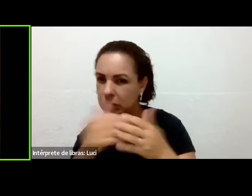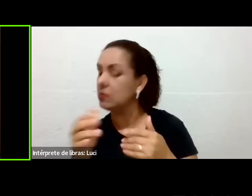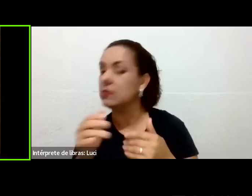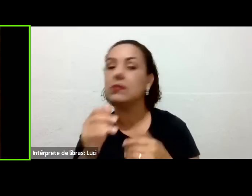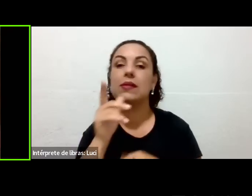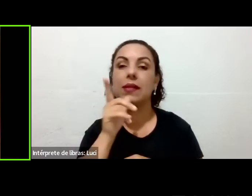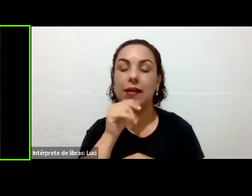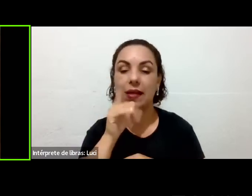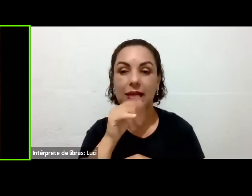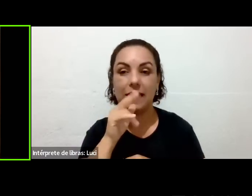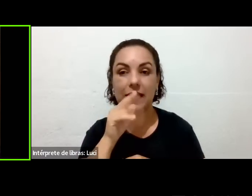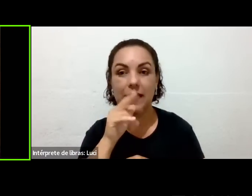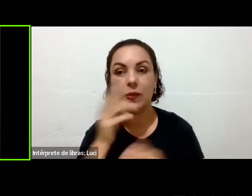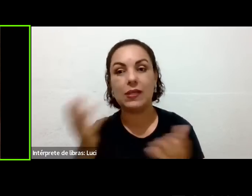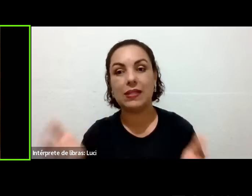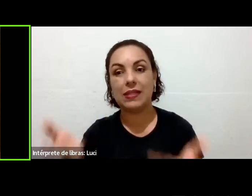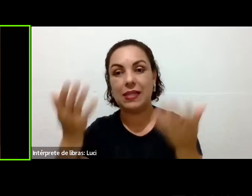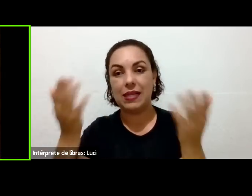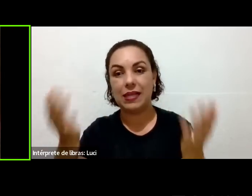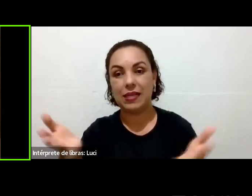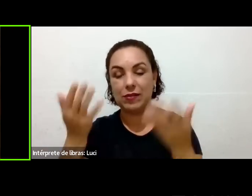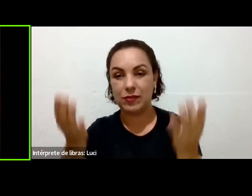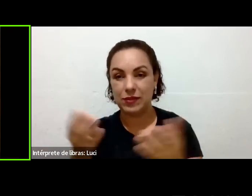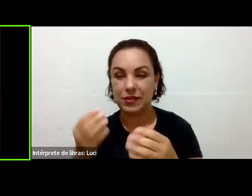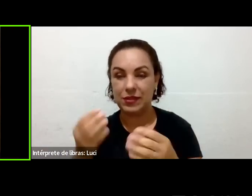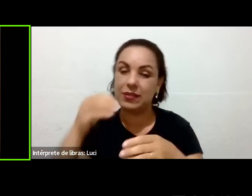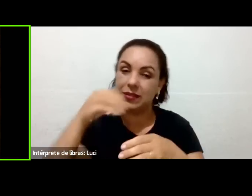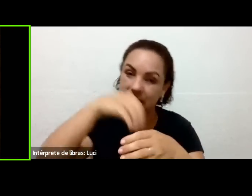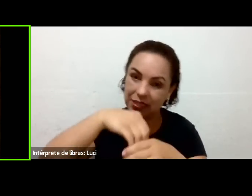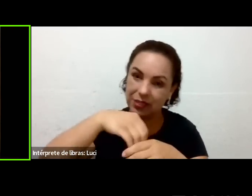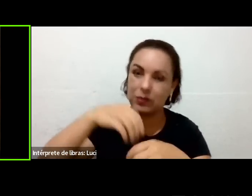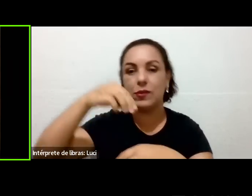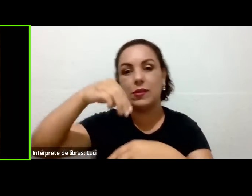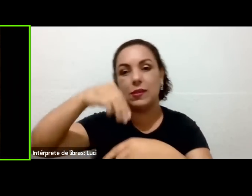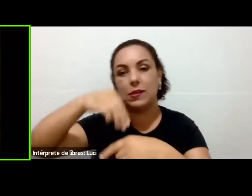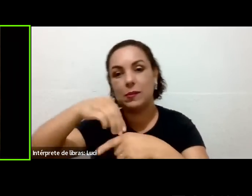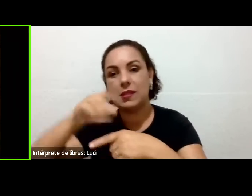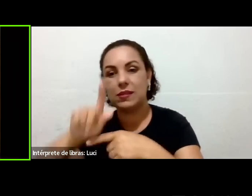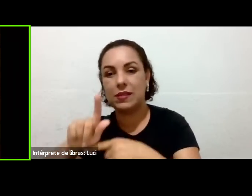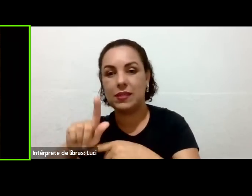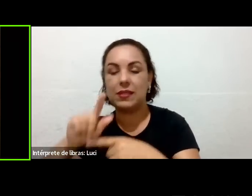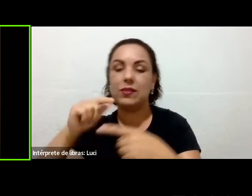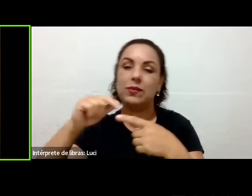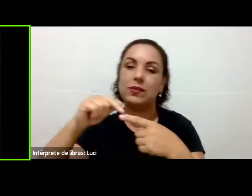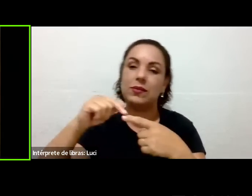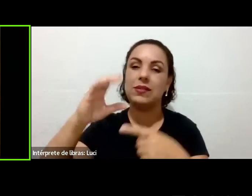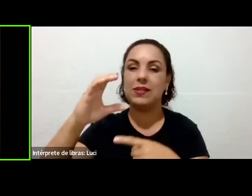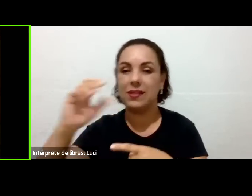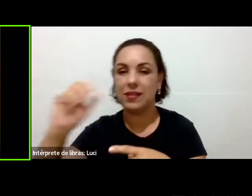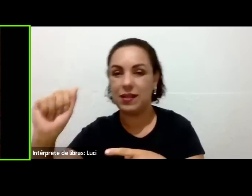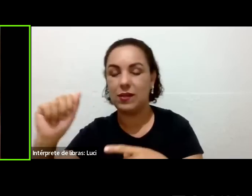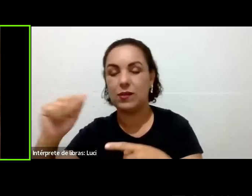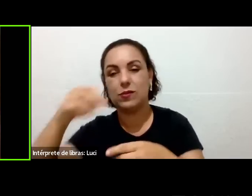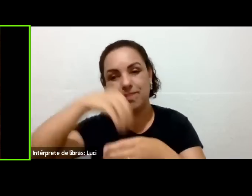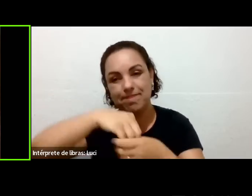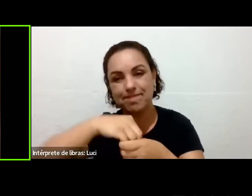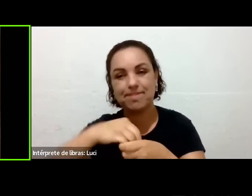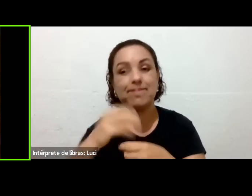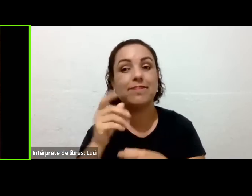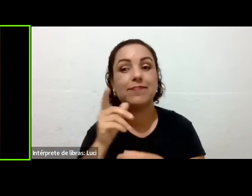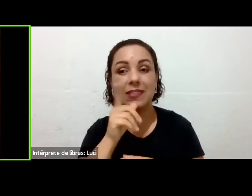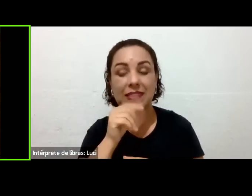mineralizada. Então, no caso das pessoas que fazem o uso, né, do coquetel, a grande dificuldade que eles têm é a